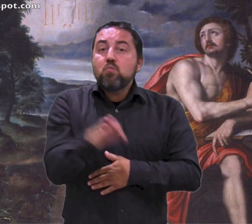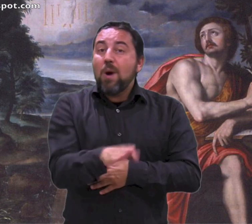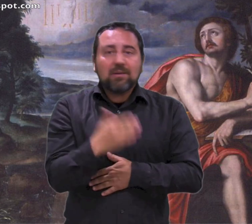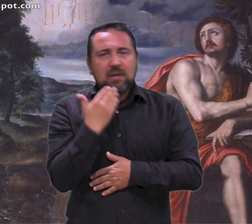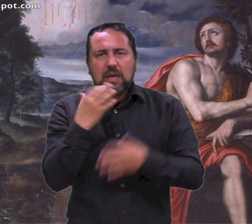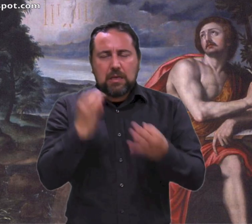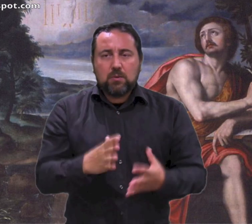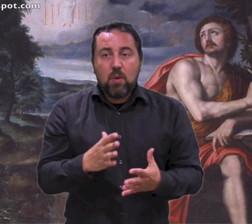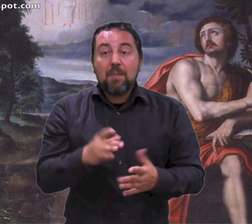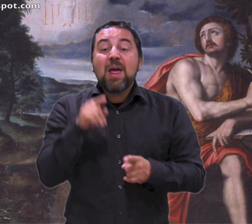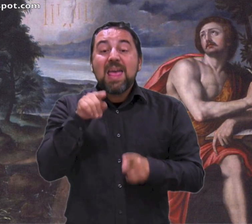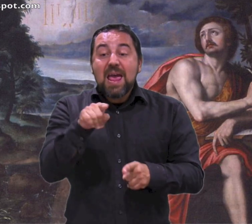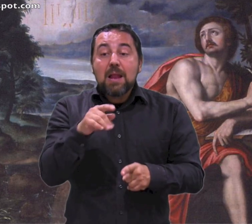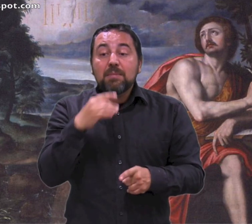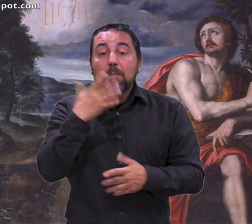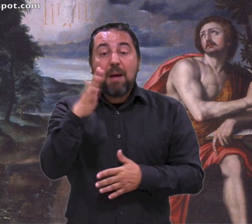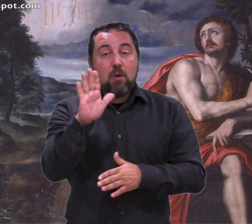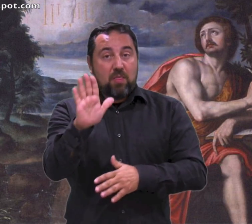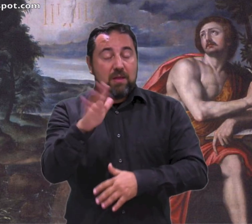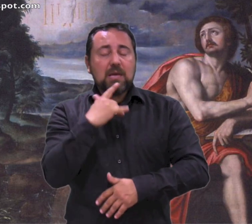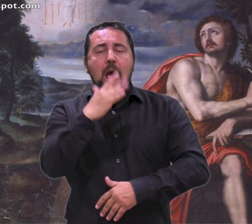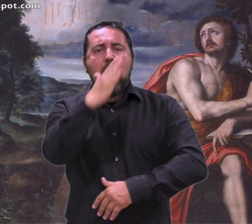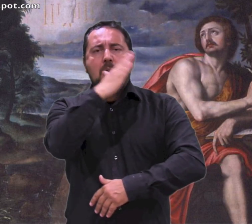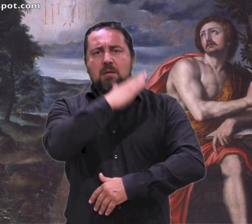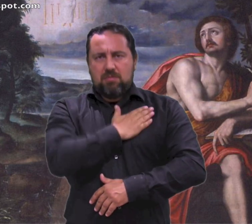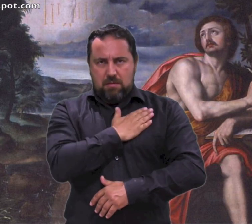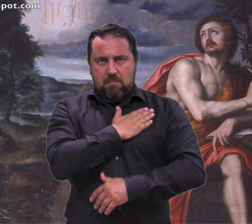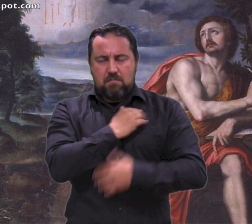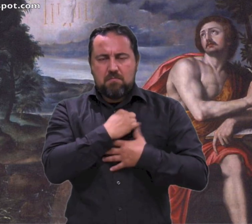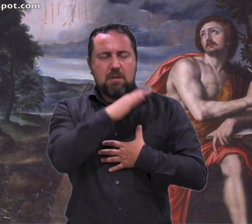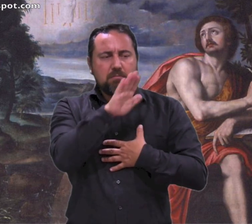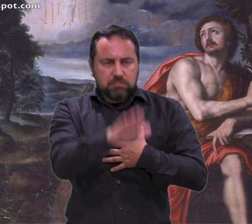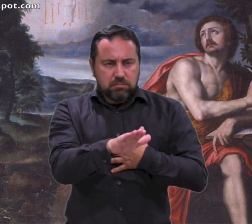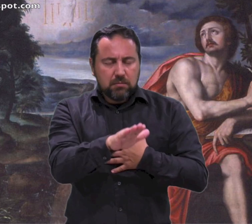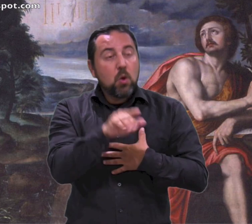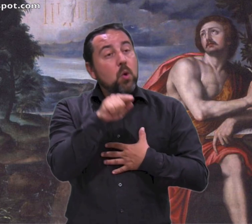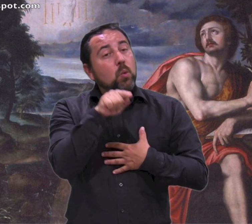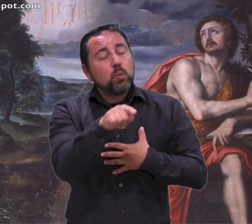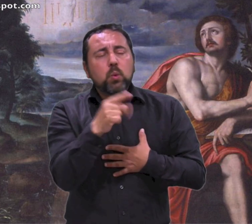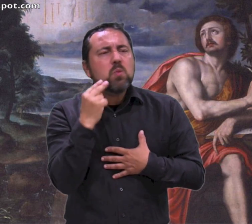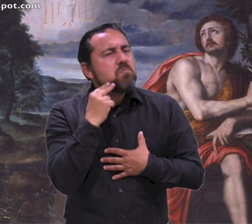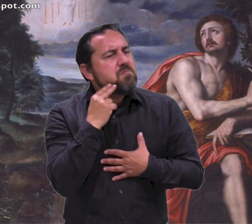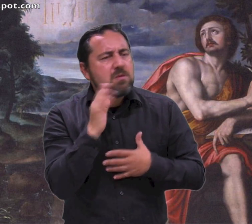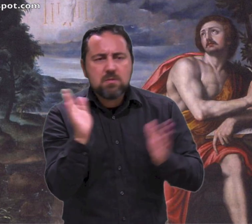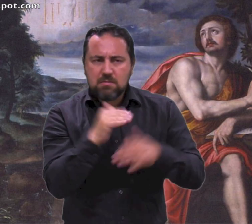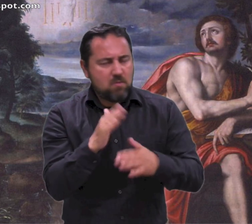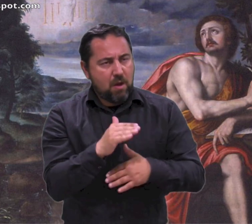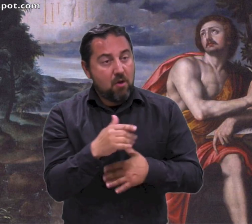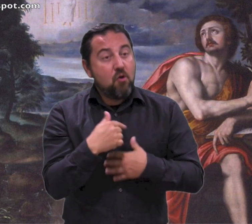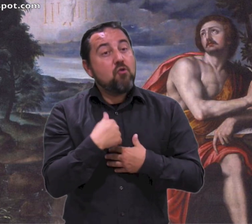pero él puso su mano derecha sobre mí diciéndome No temas,